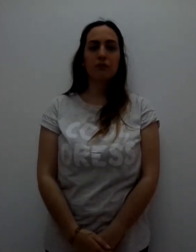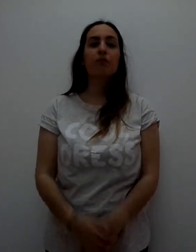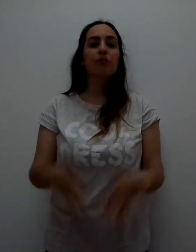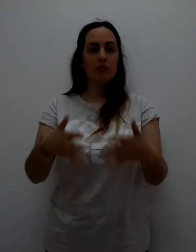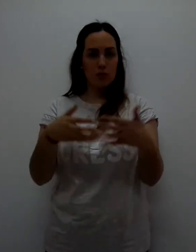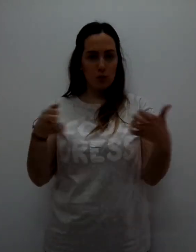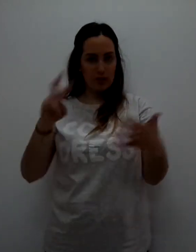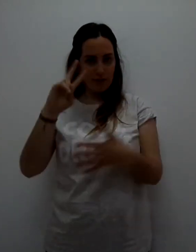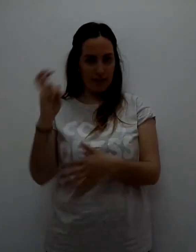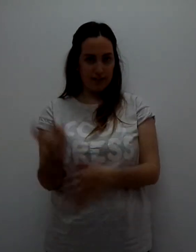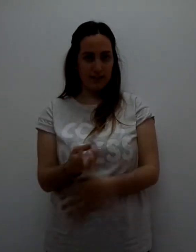Otra frase.